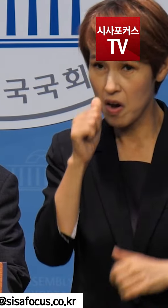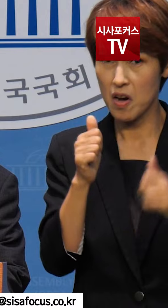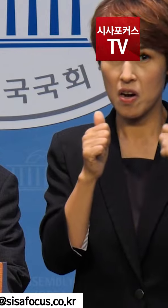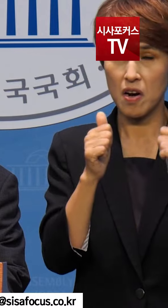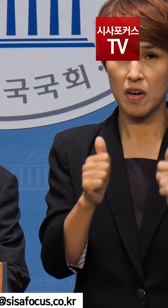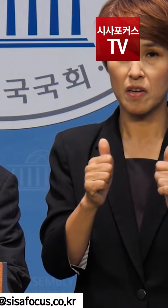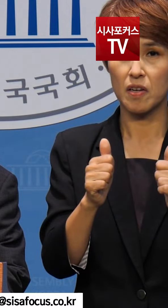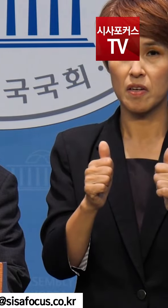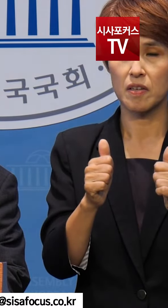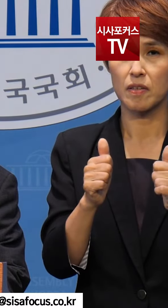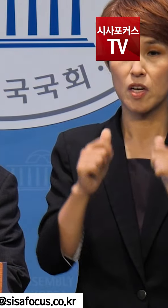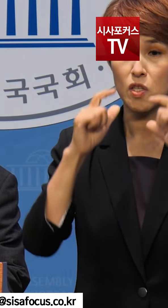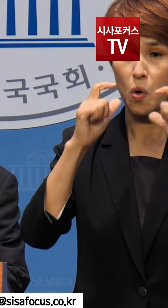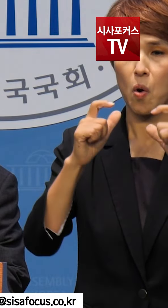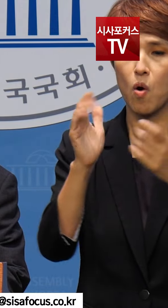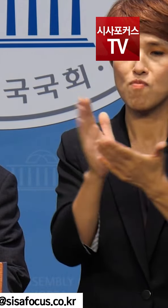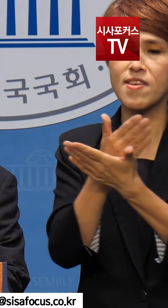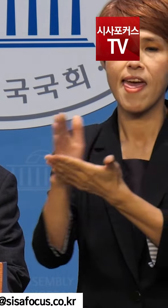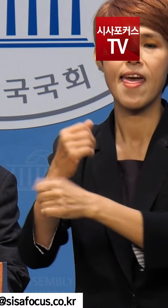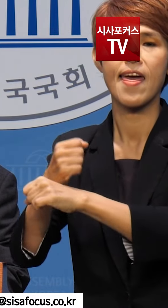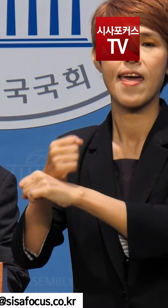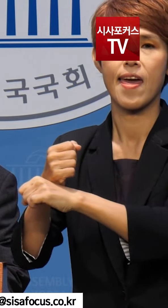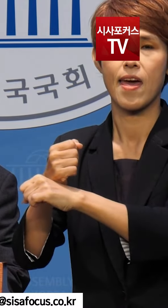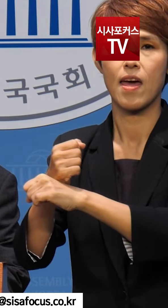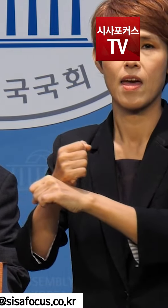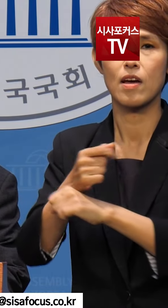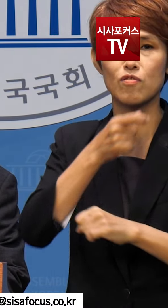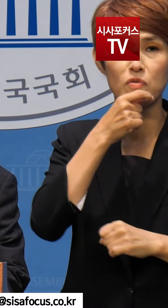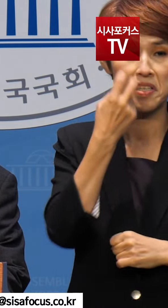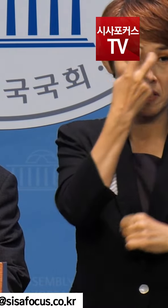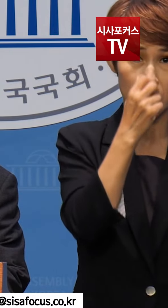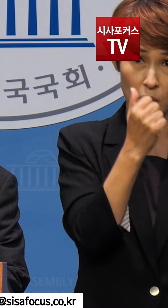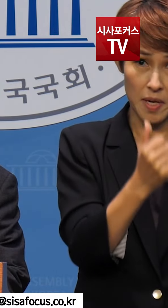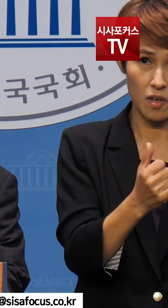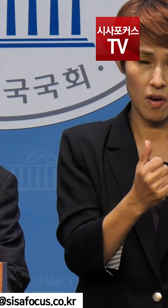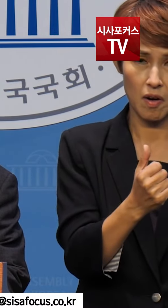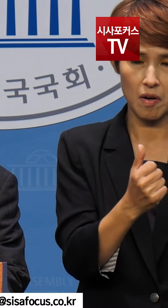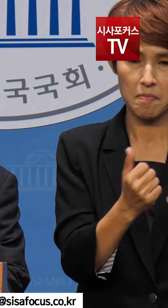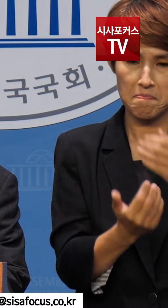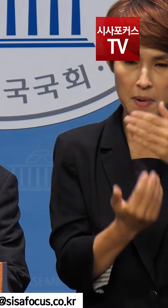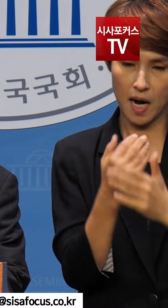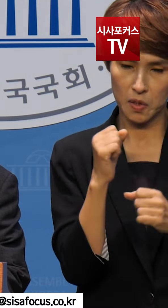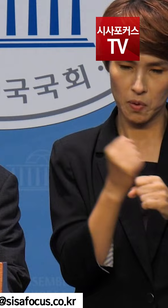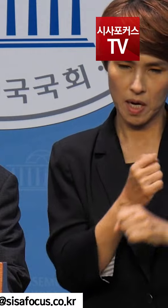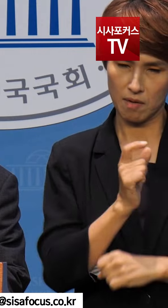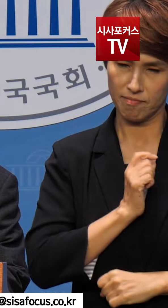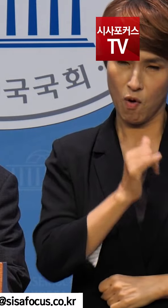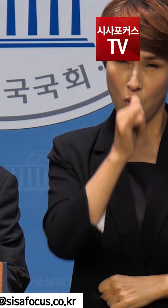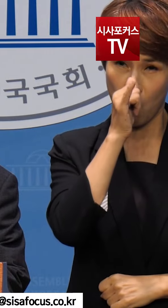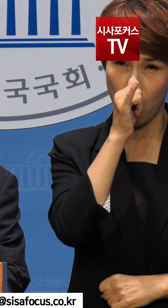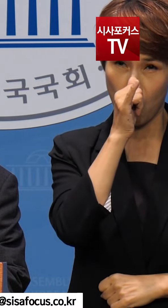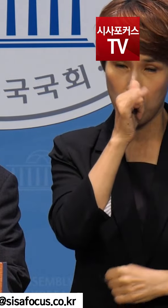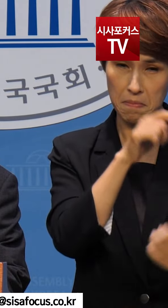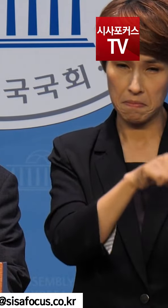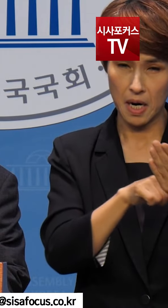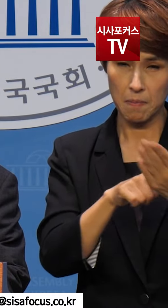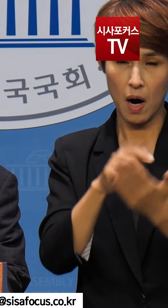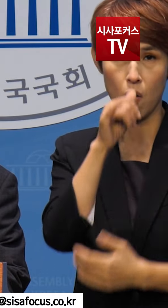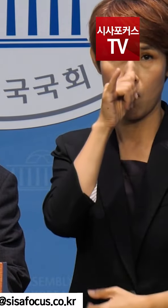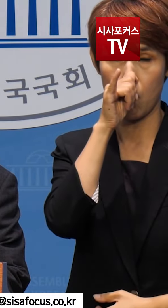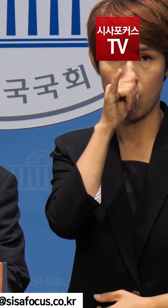요청할 것이라고 합니다. 수원지검에서 사건 조작 의혹이 계속해서 드러나고